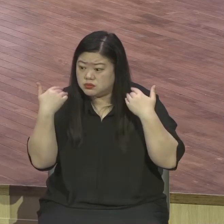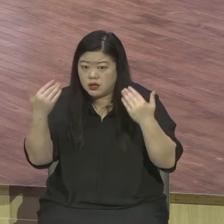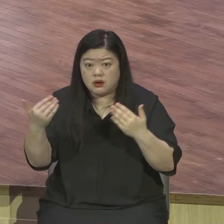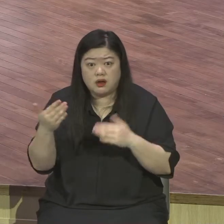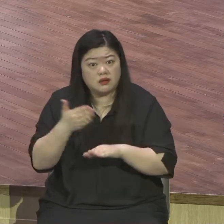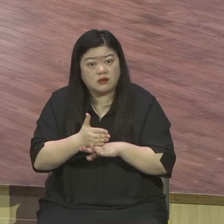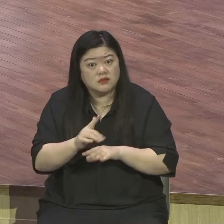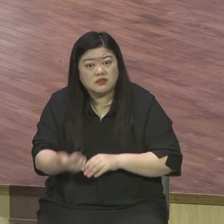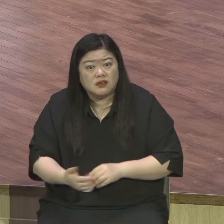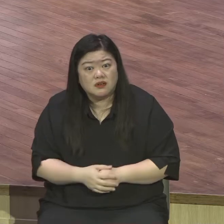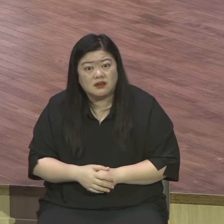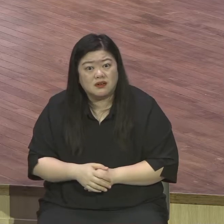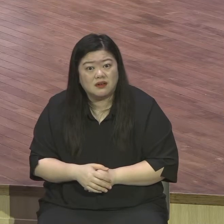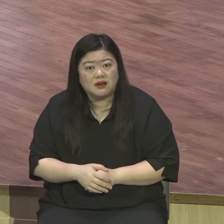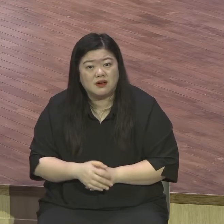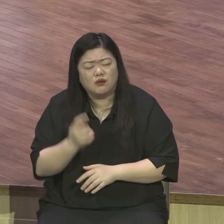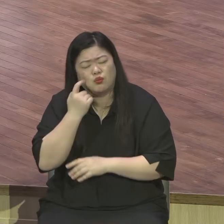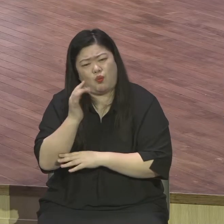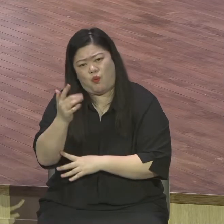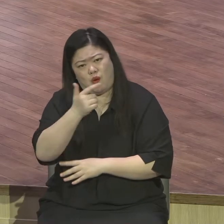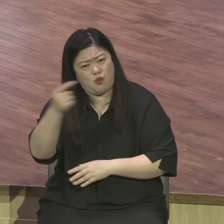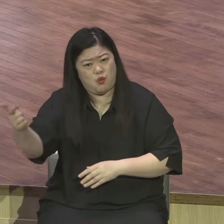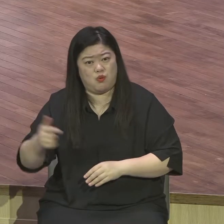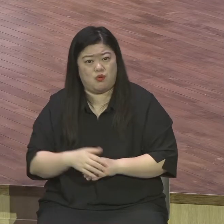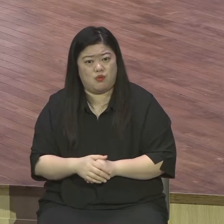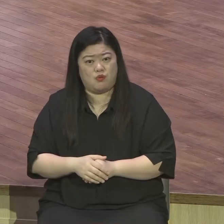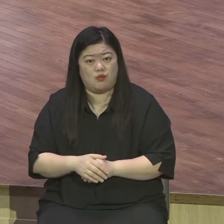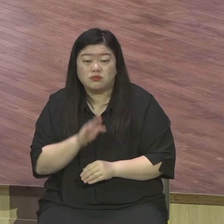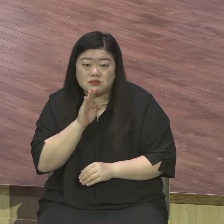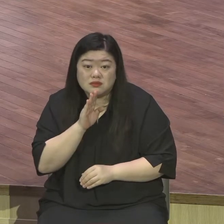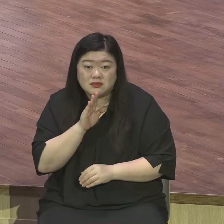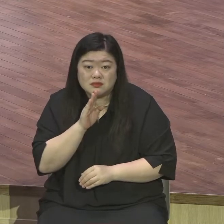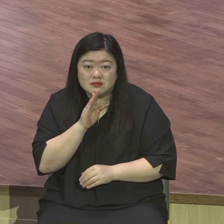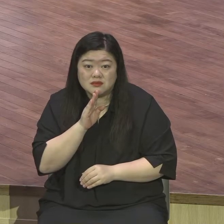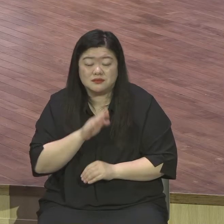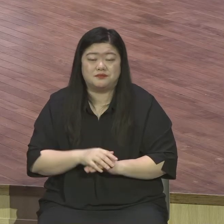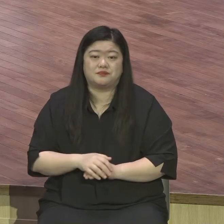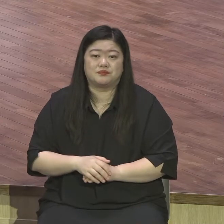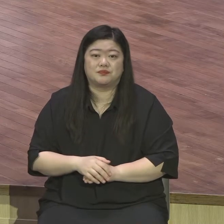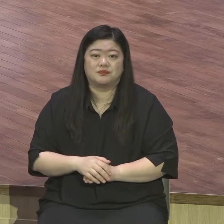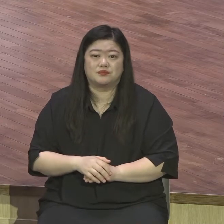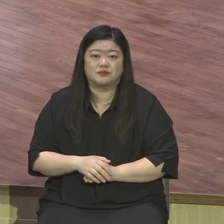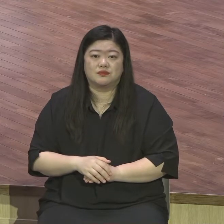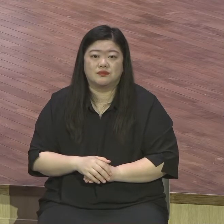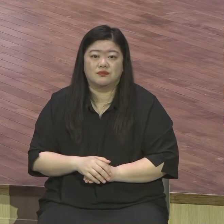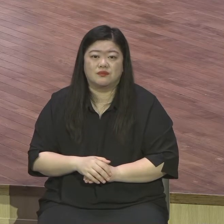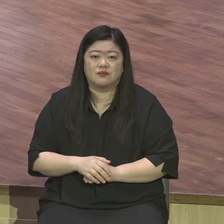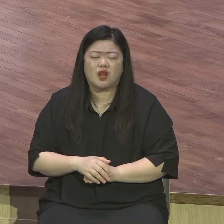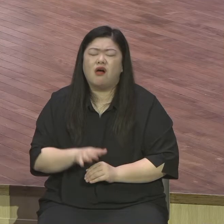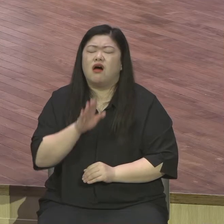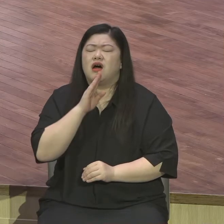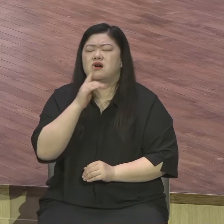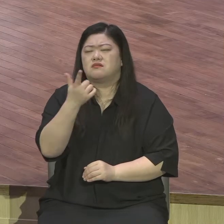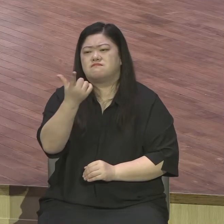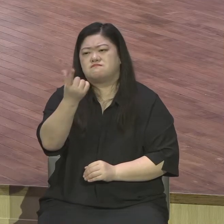최고의 영광이다 아멘 그걸 알고 여러분이 기도하고